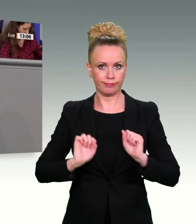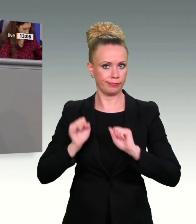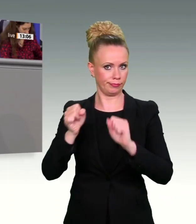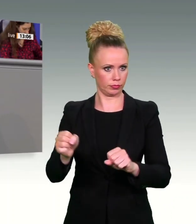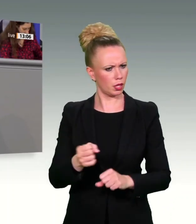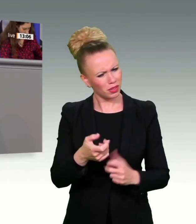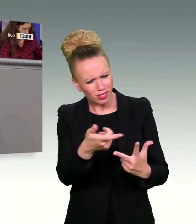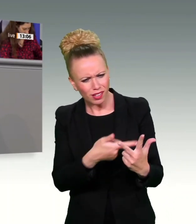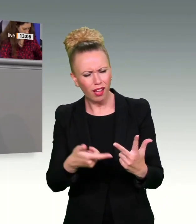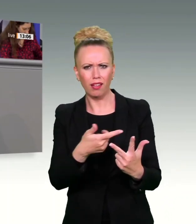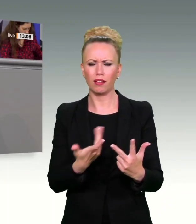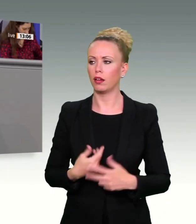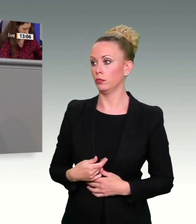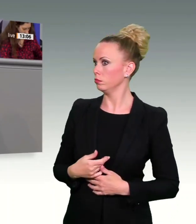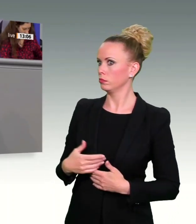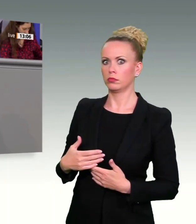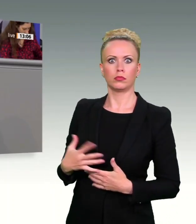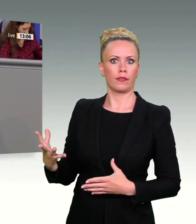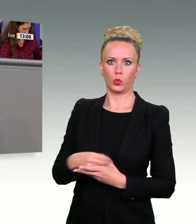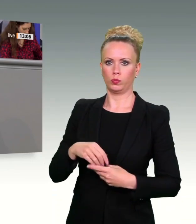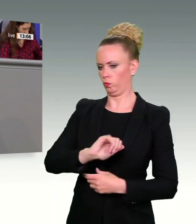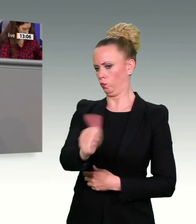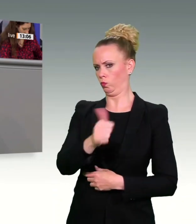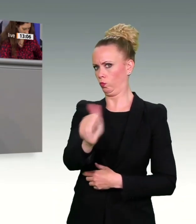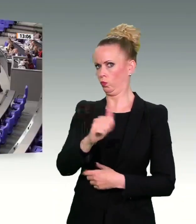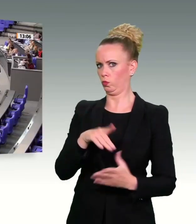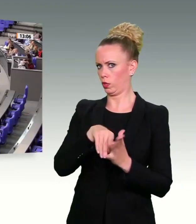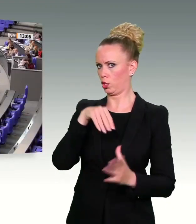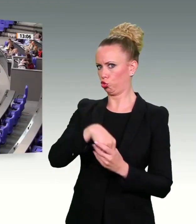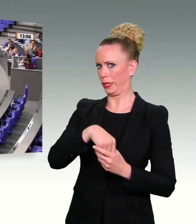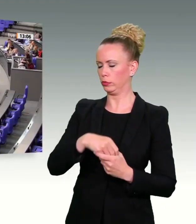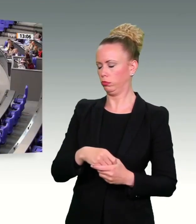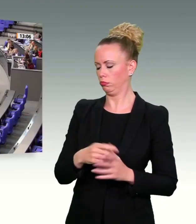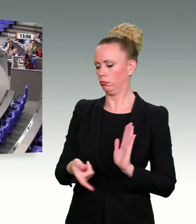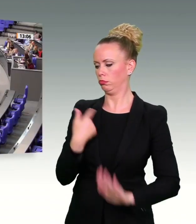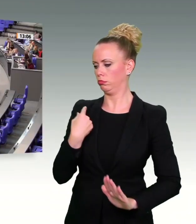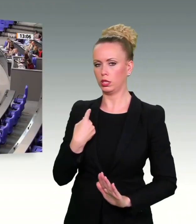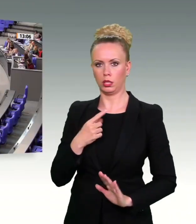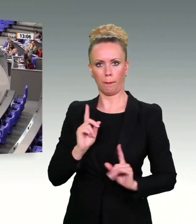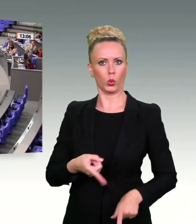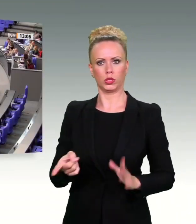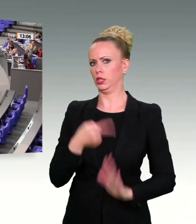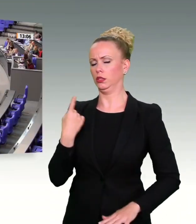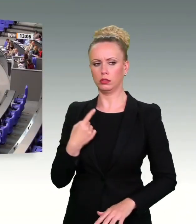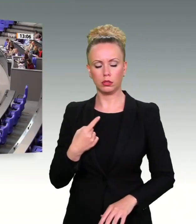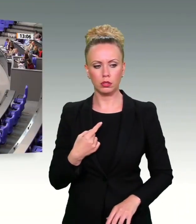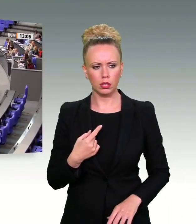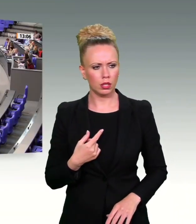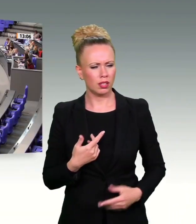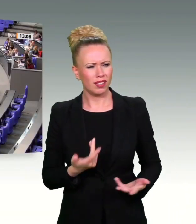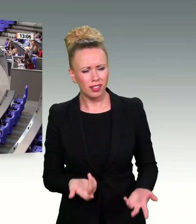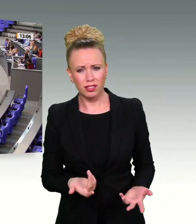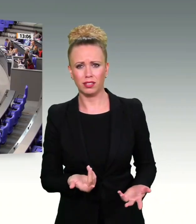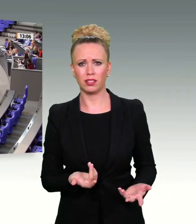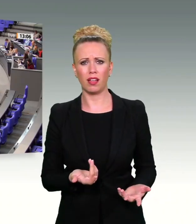die Vorratsdatenspeicherung muss weg, wie das hier so ausgedrückt wird. Das ist muss weg Politik, ohne eine